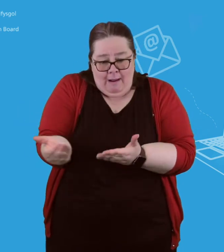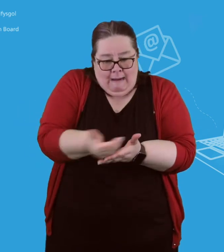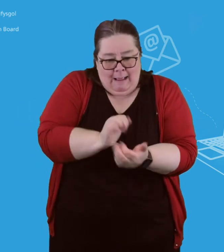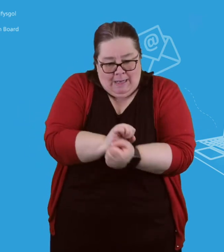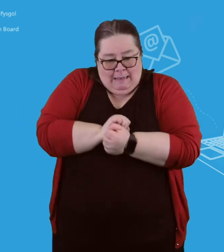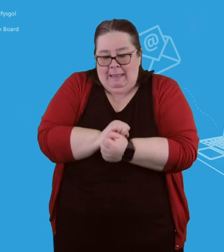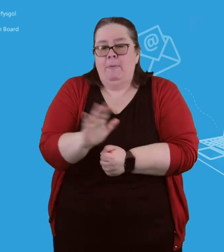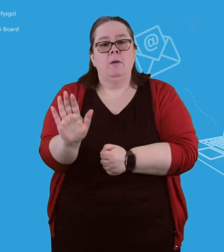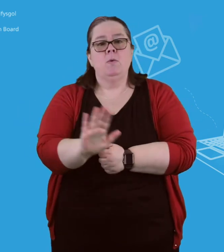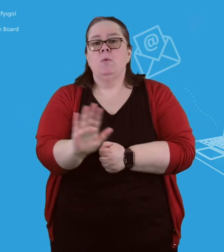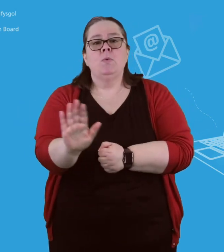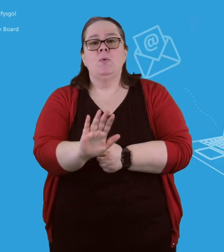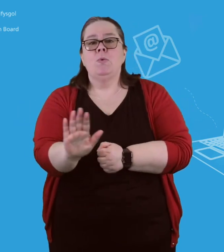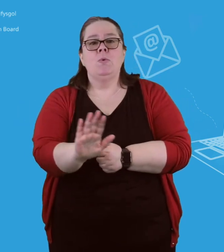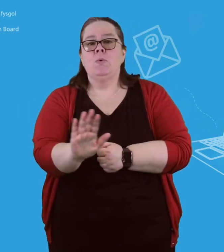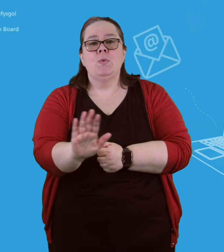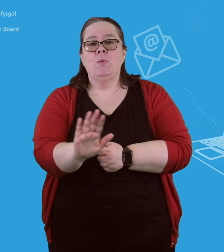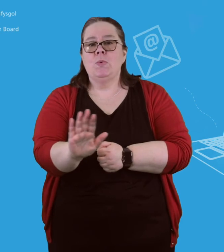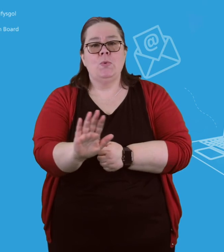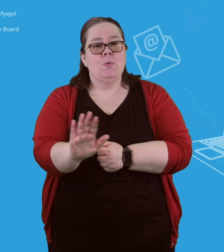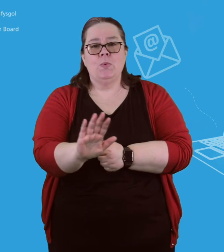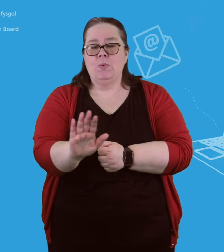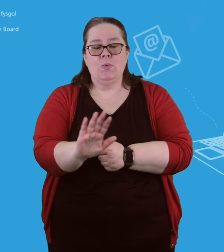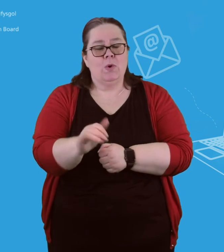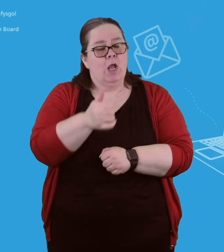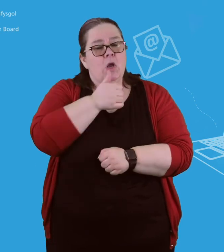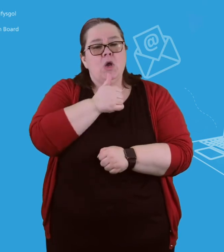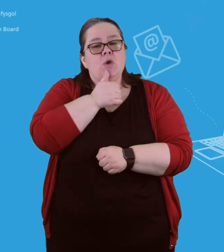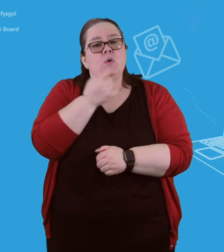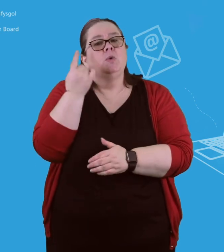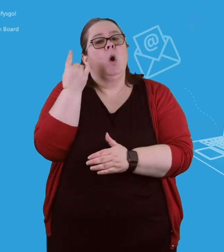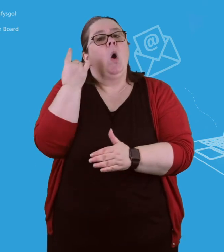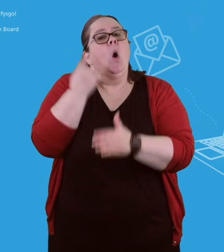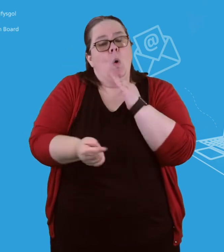Diolch yn ôl i yw yn pawn.